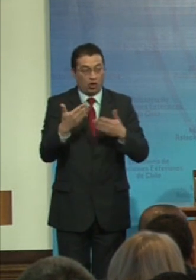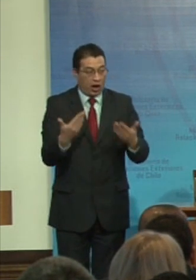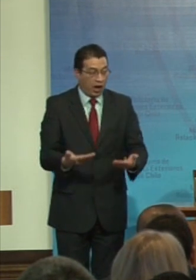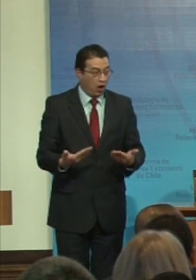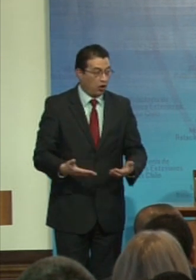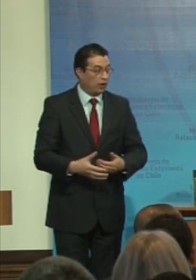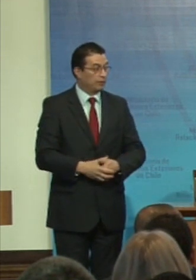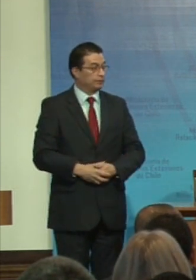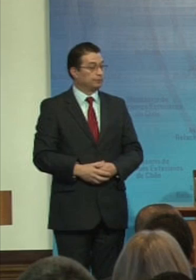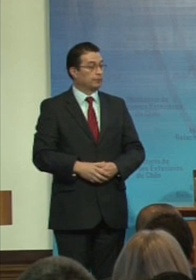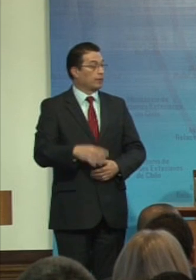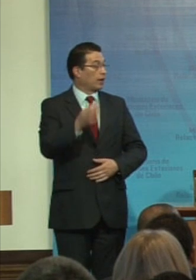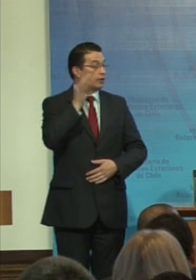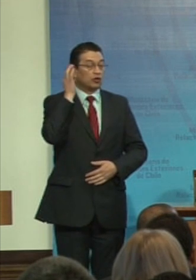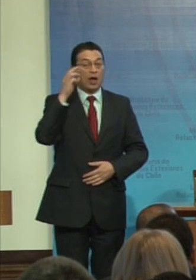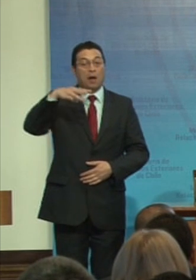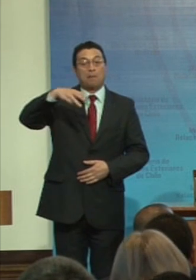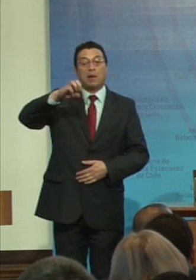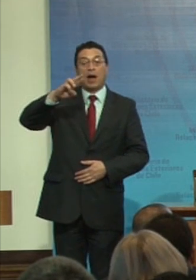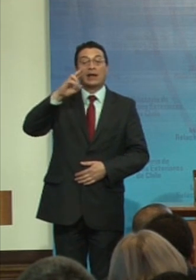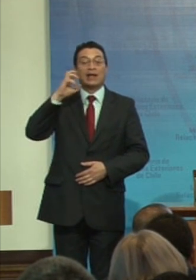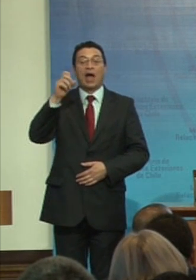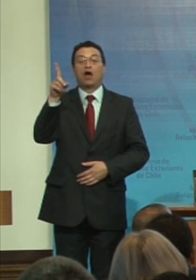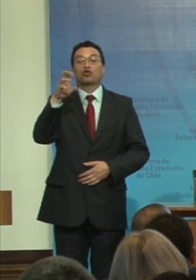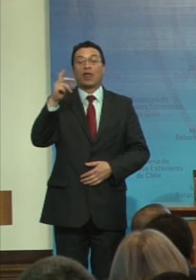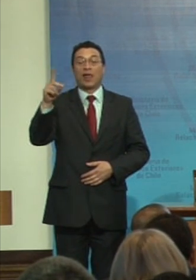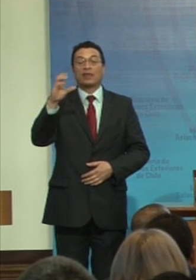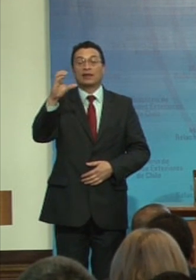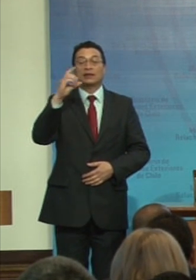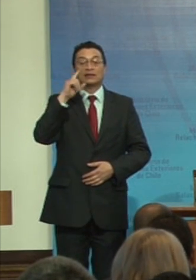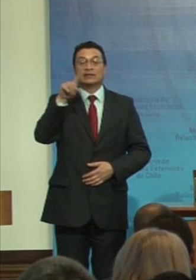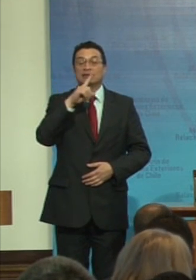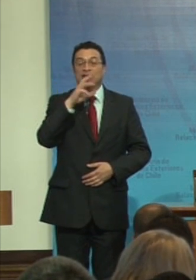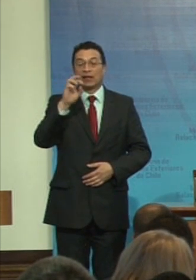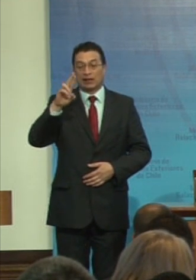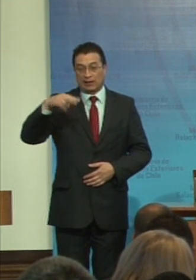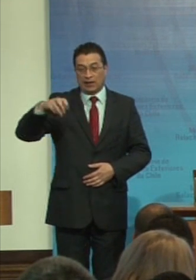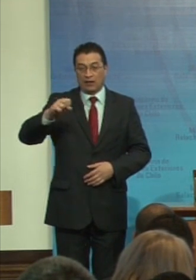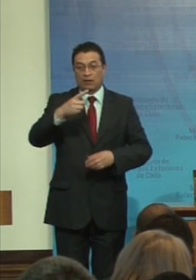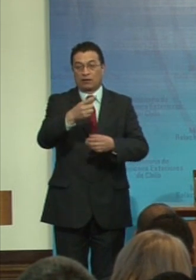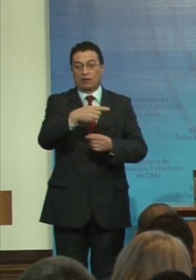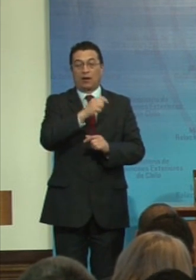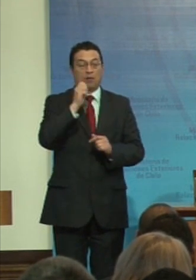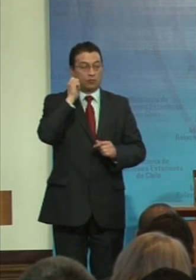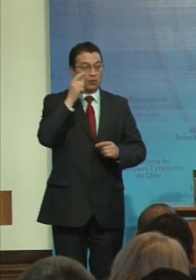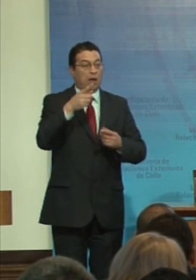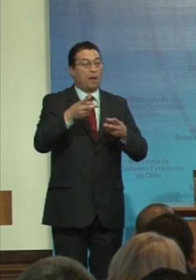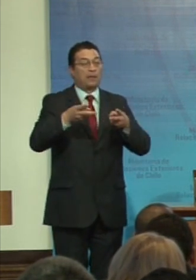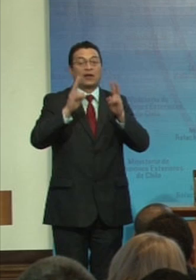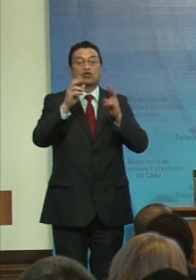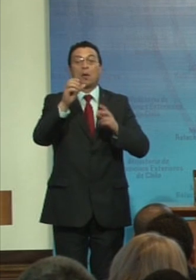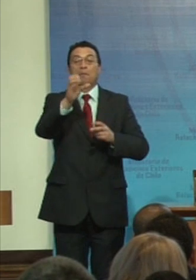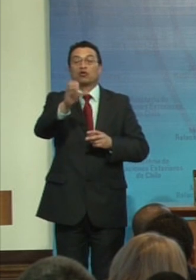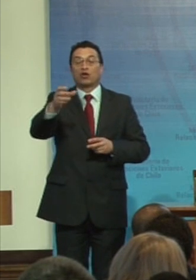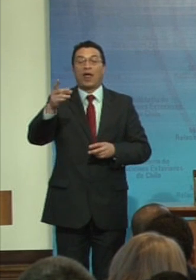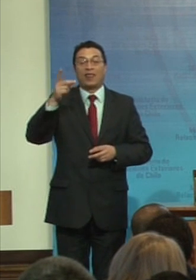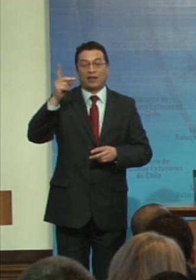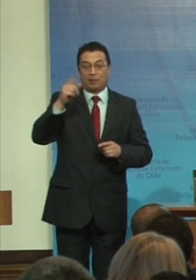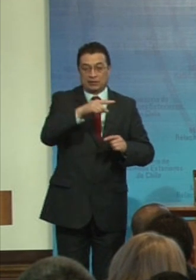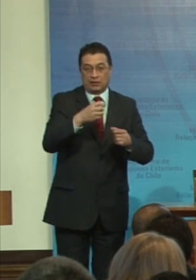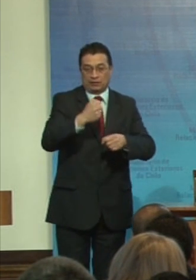la señora María Soledad Cisterna, presidenta del Comité de Naciones Unidas sobre los Derechos de las Personas con Discapacidad.